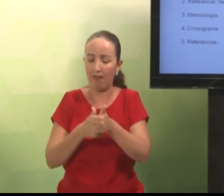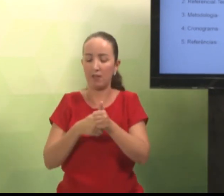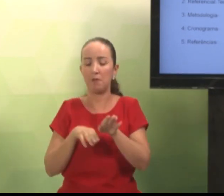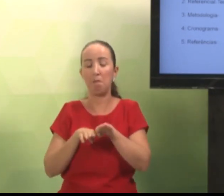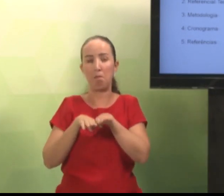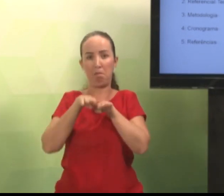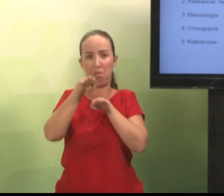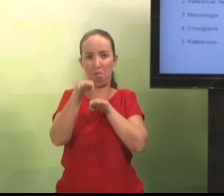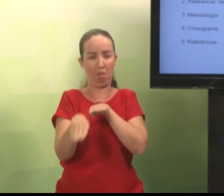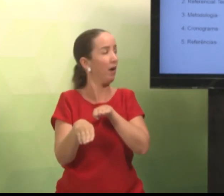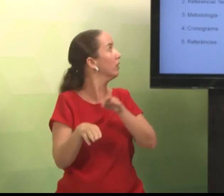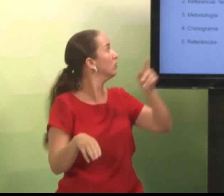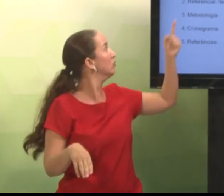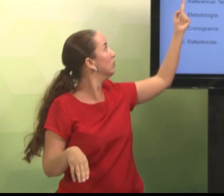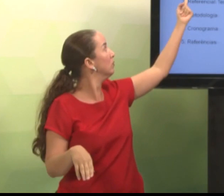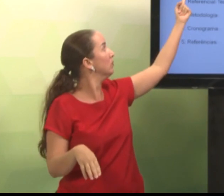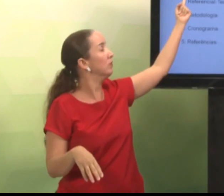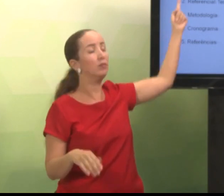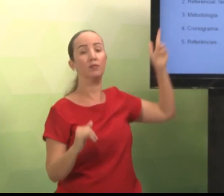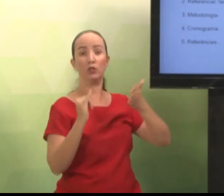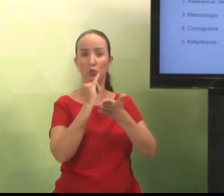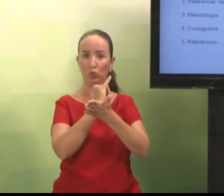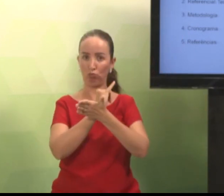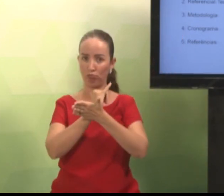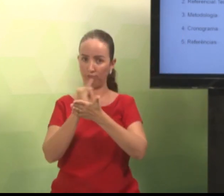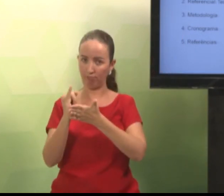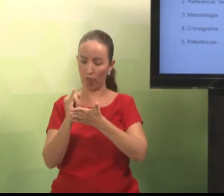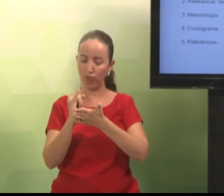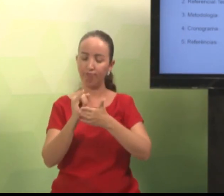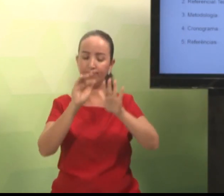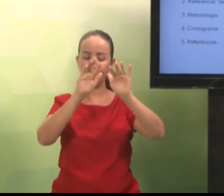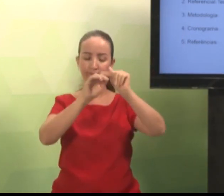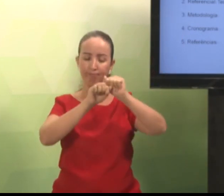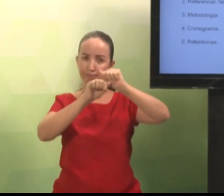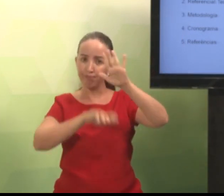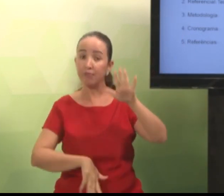vocês devem acompanhar os passos. Vejam. A introdução.